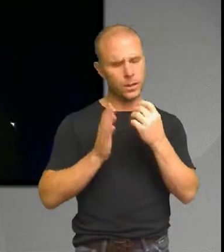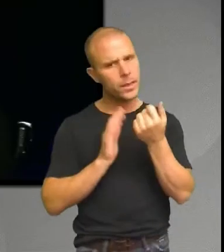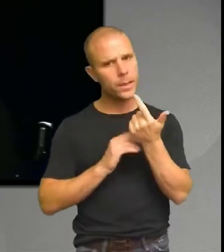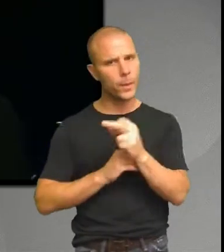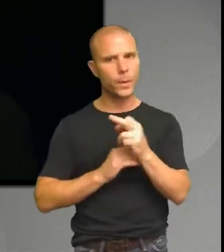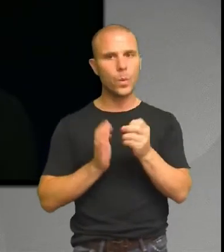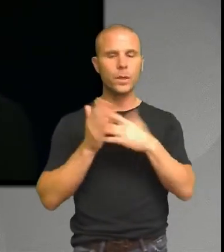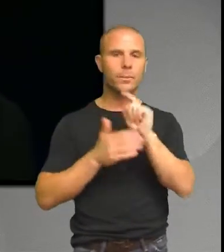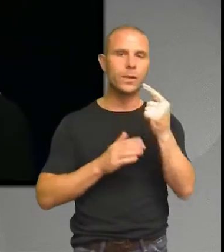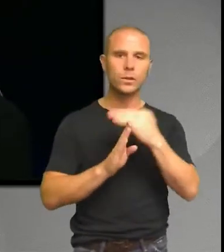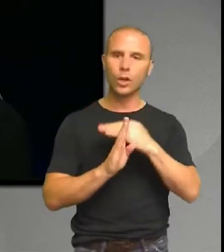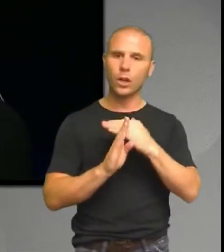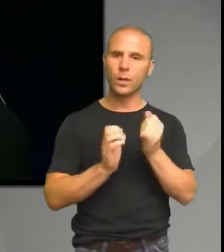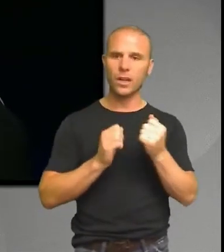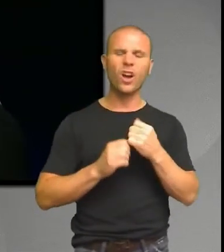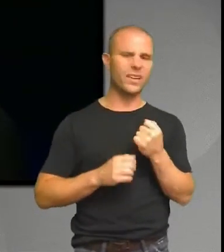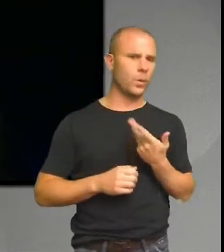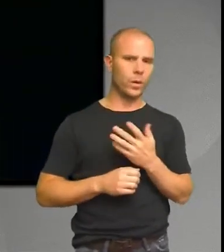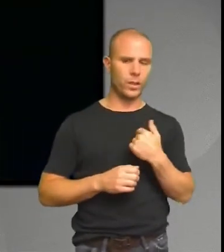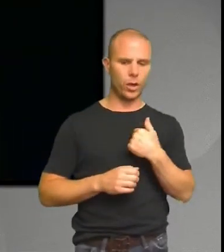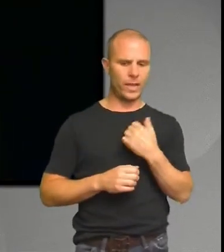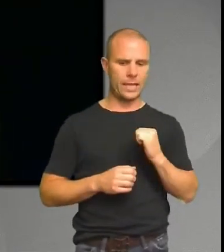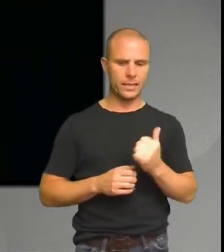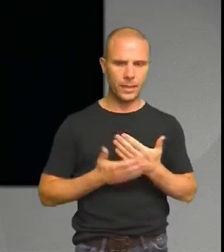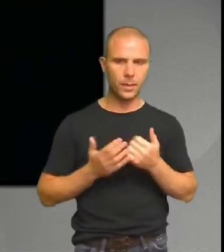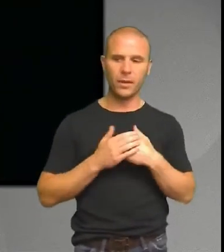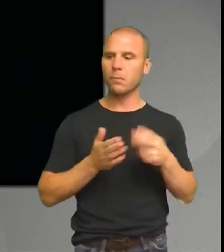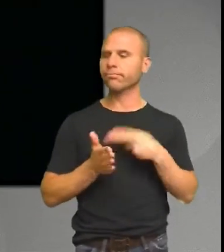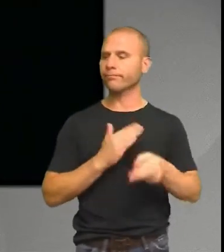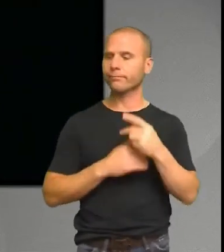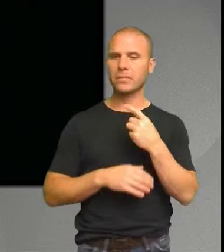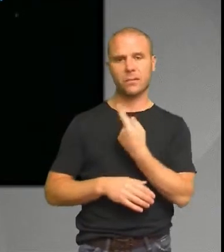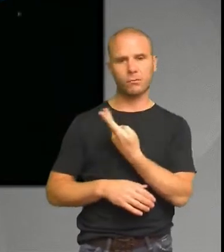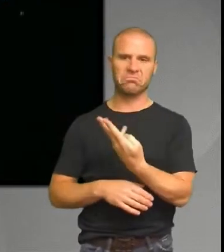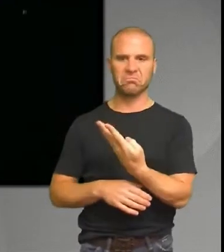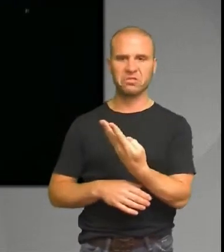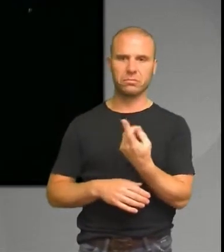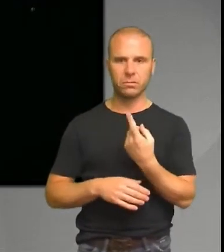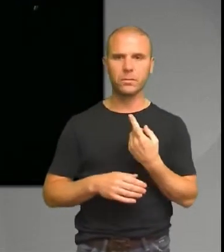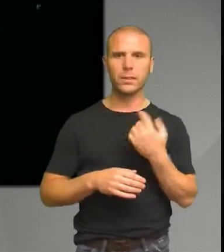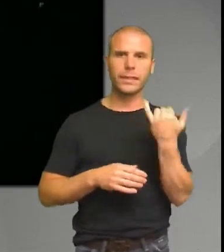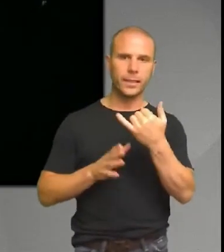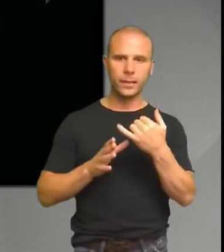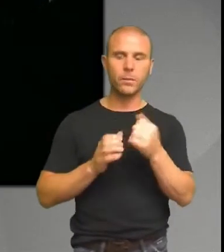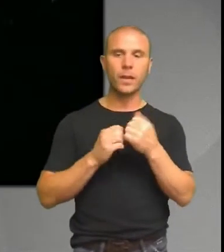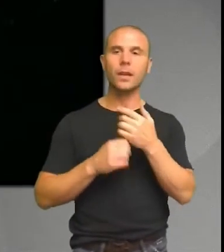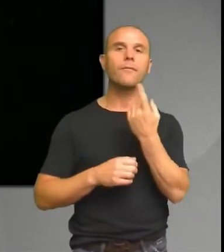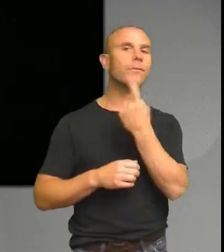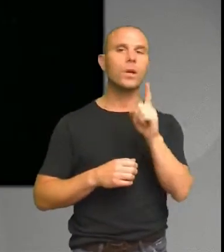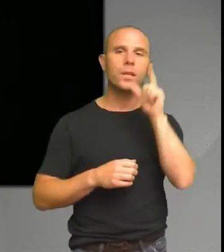vi får inte, det är vi några stycken som är där då. Vi känner inte varann men vi är några stycken i bussterminalen. Men vi får inte sova. Eller vi får